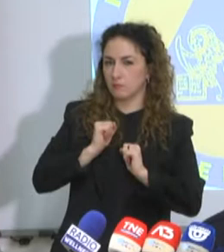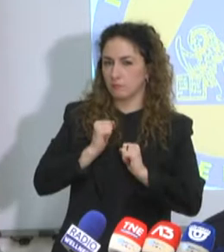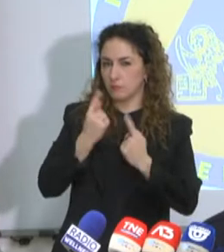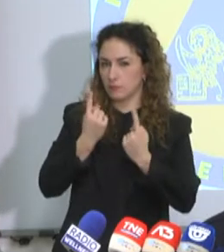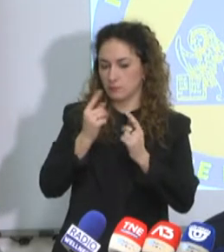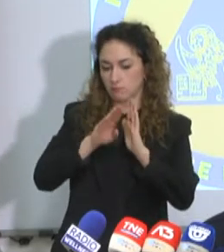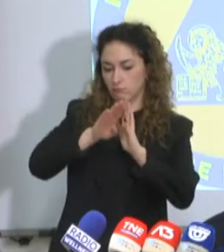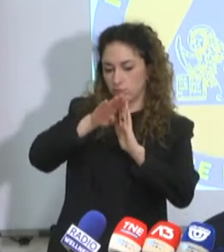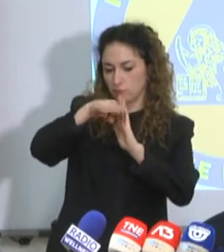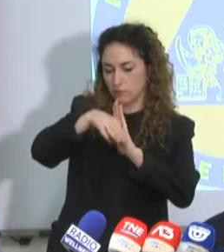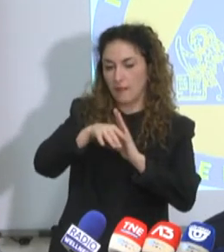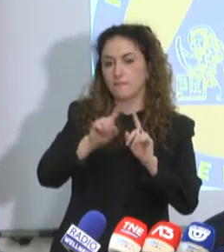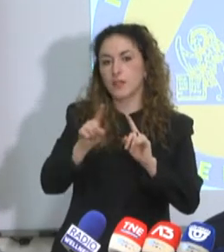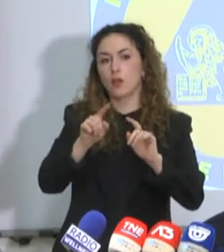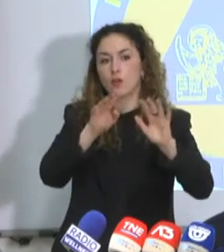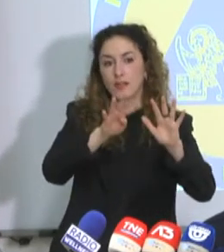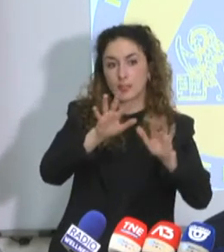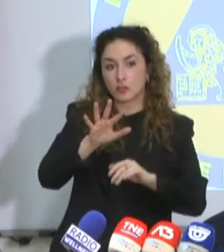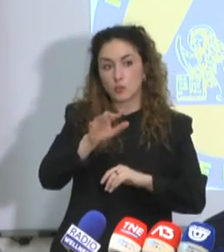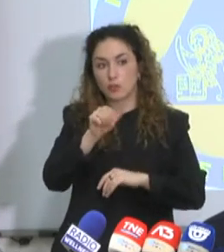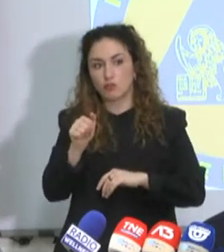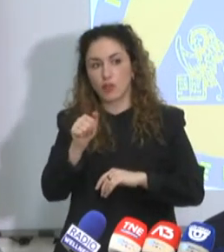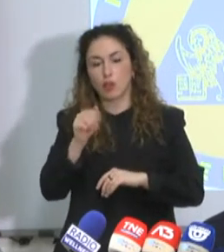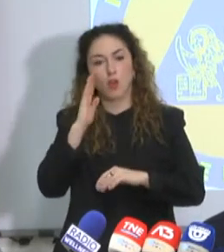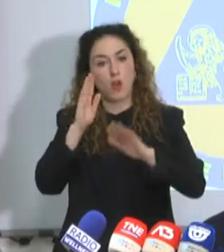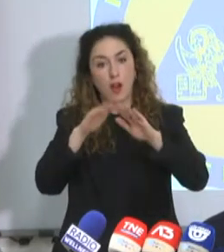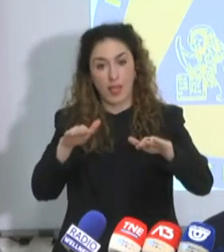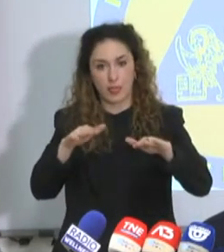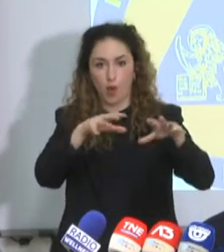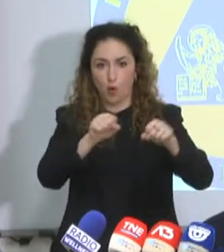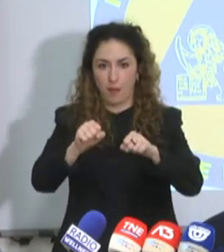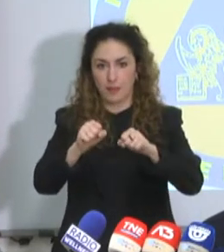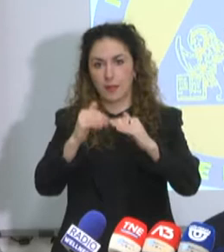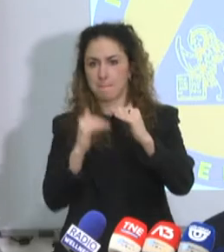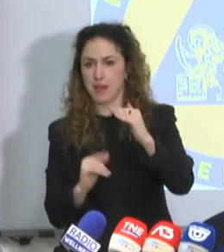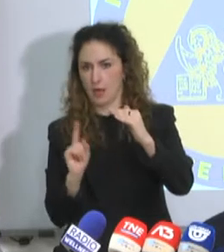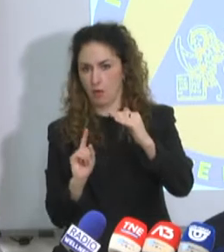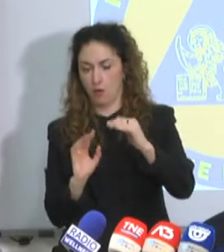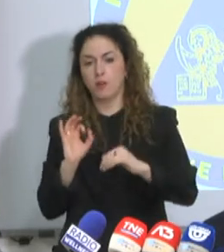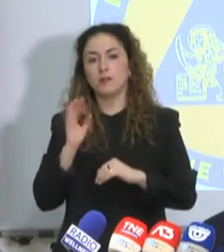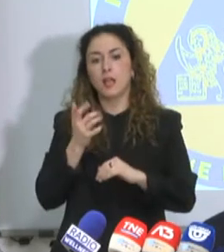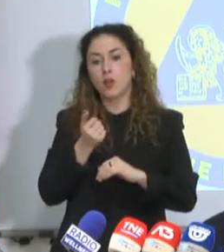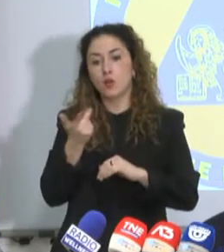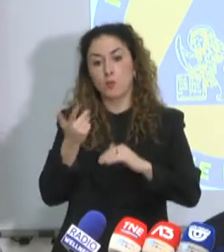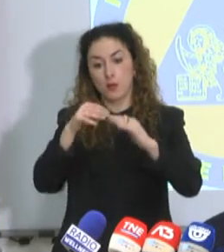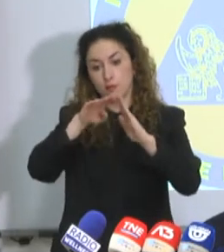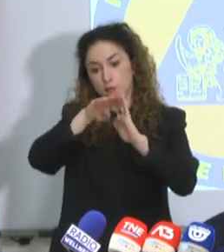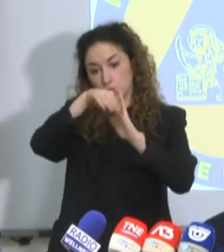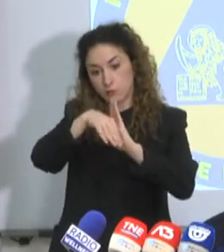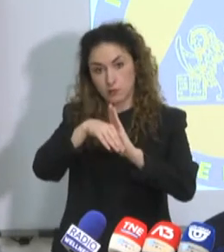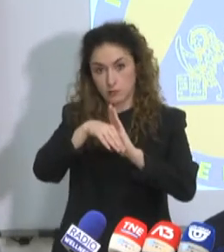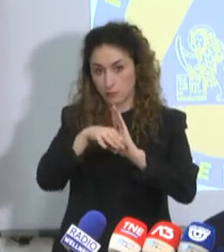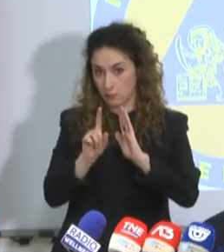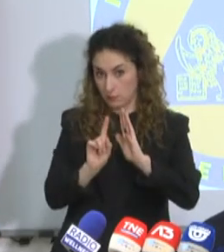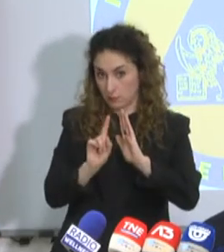può arrivare fino a 95-100 letti occupati, ma non meno. Quindi vuol dire che se questo numero non scende ulteriormente,